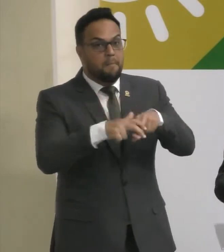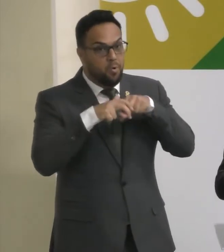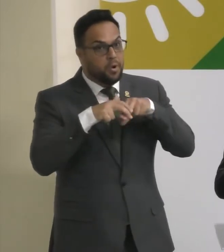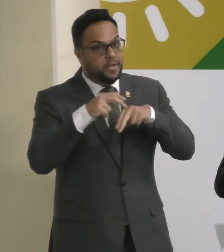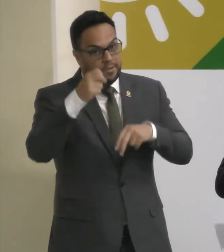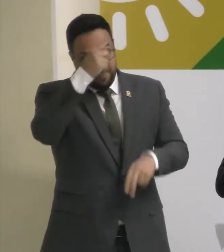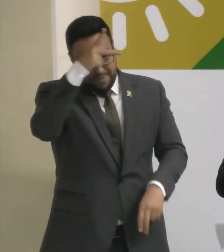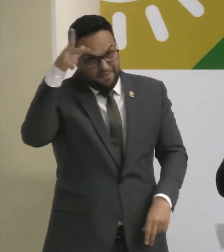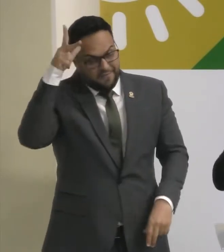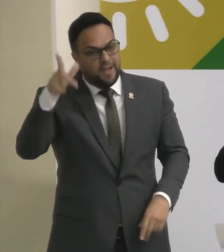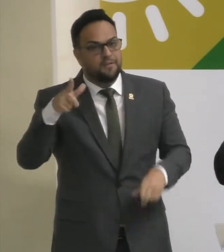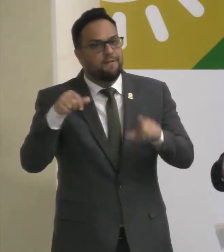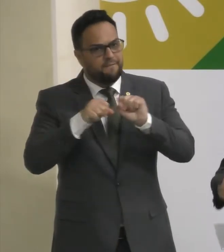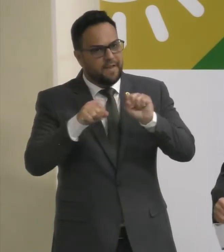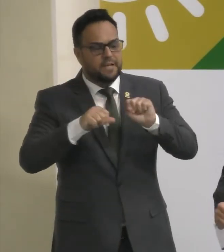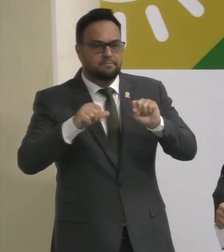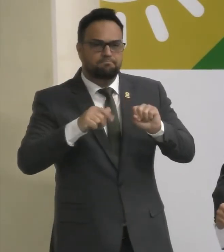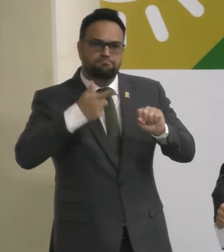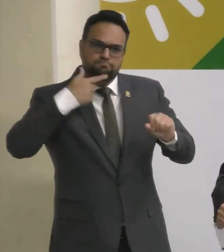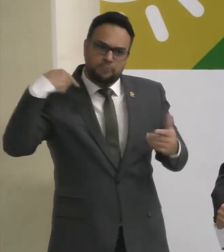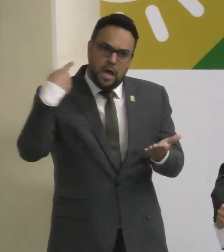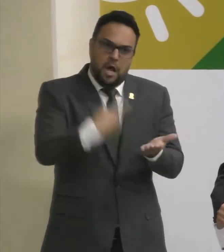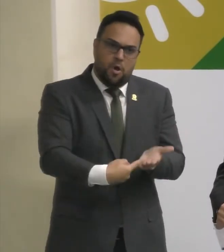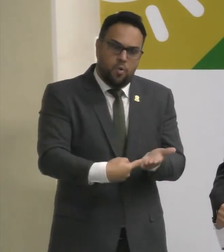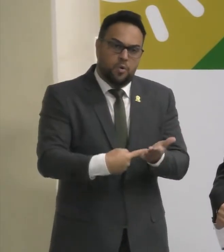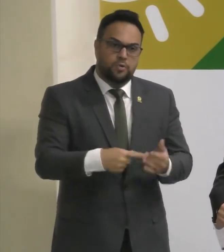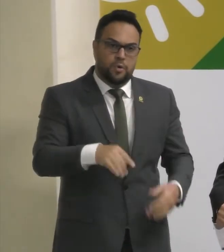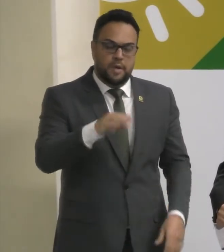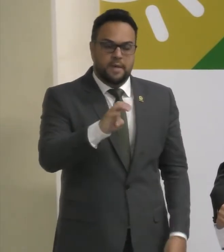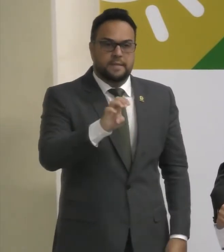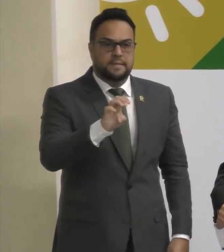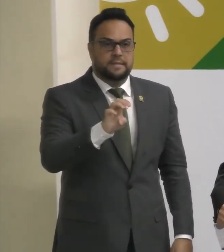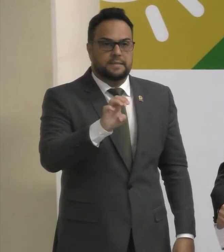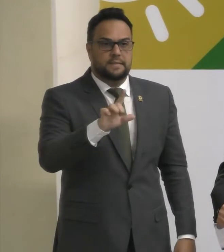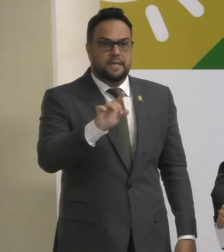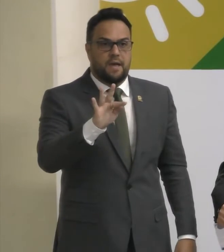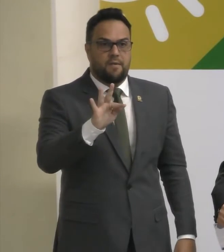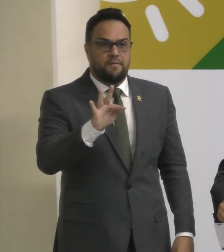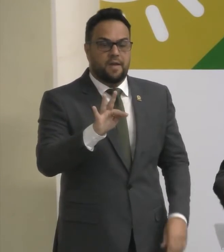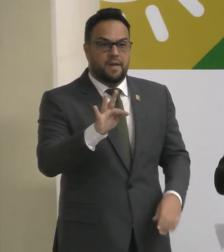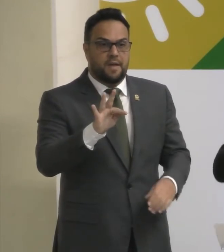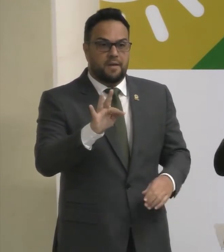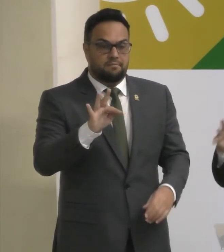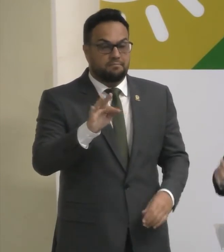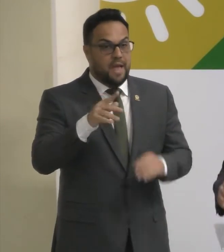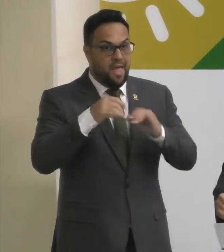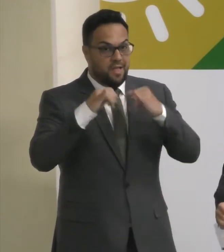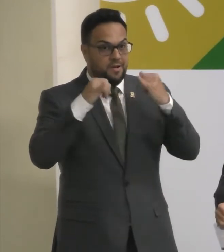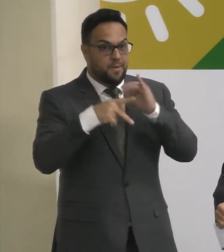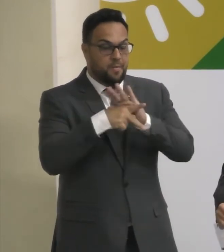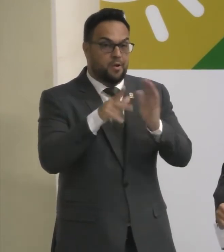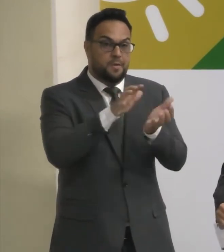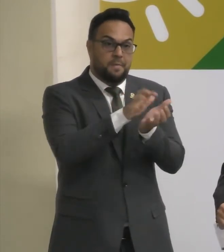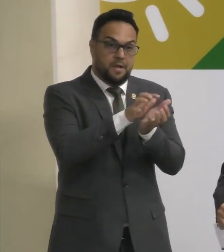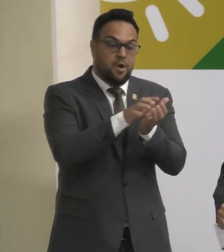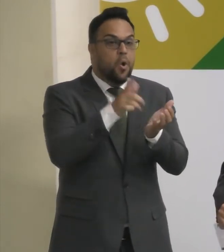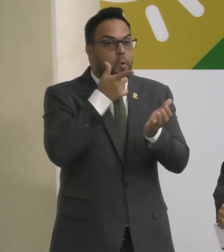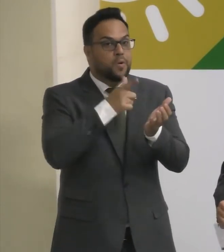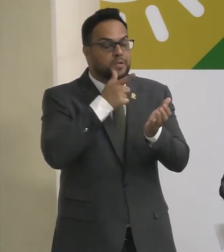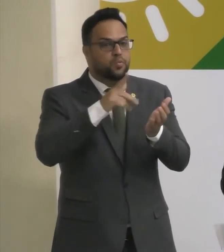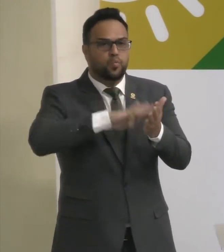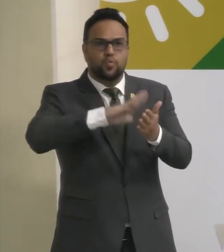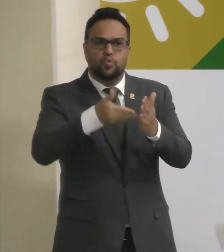Brasil Ele fez Um acordo Com a CELP Que é a Companhia Elétrica De Pernambuco E conseguiu Incluir Todas as famílias De Jaboatão